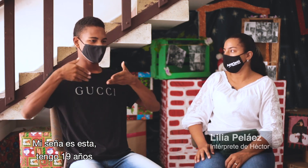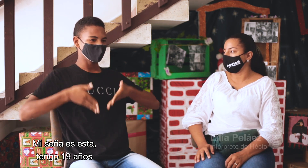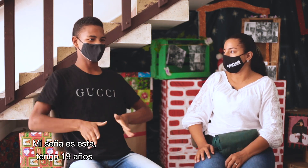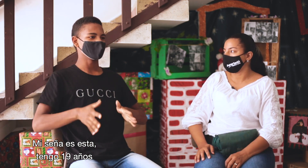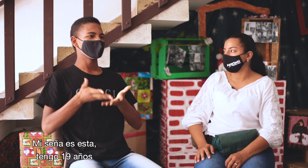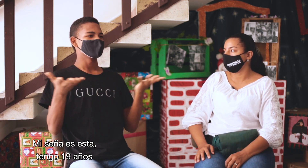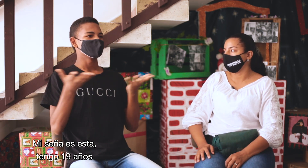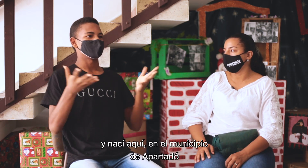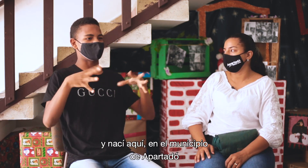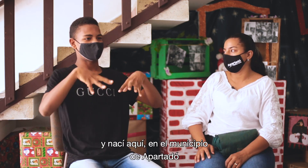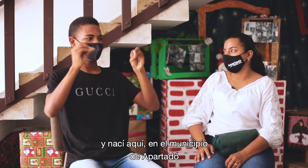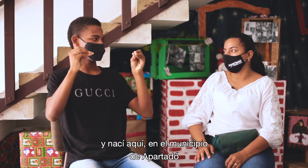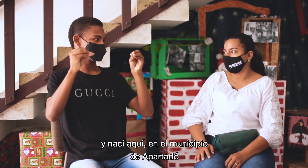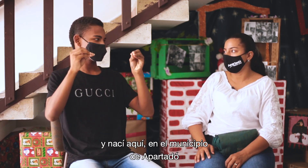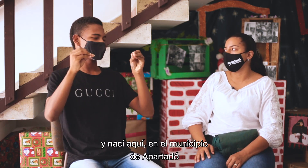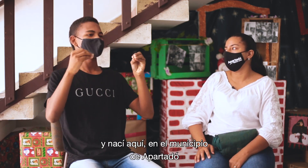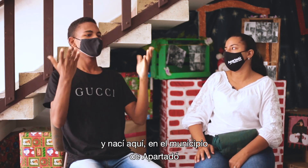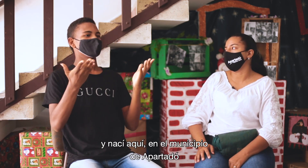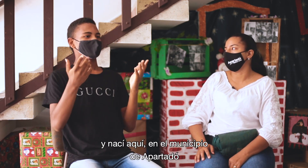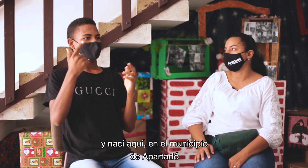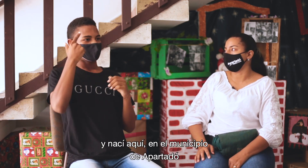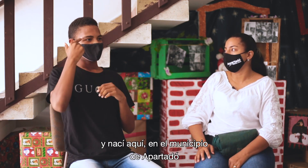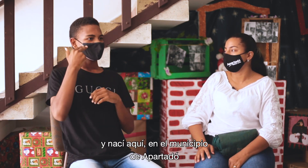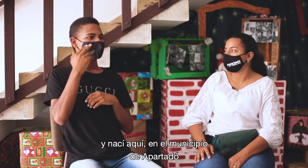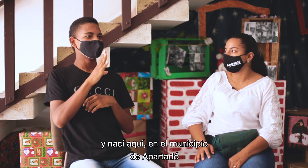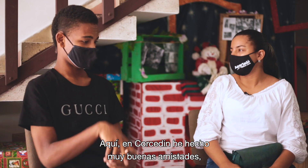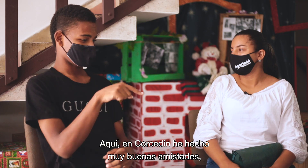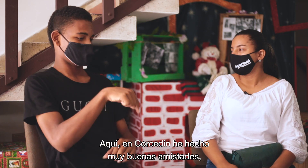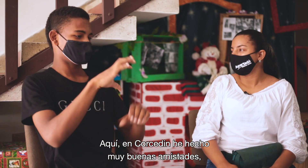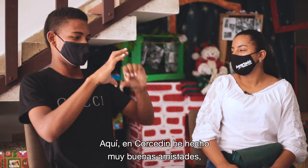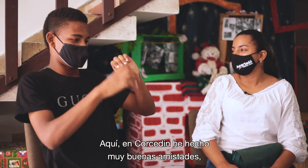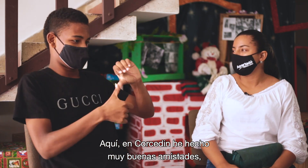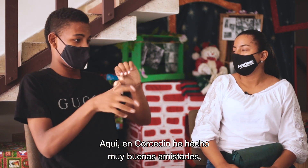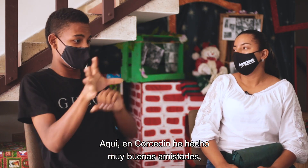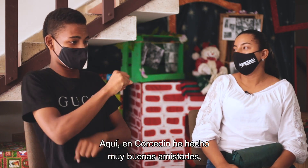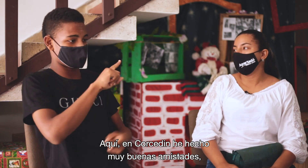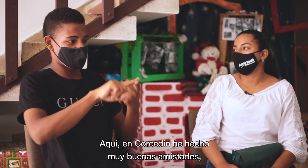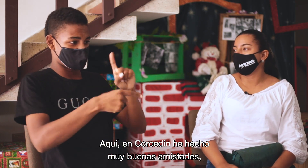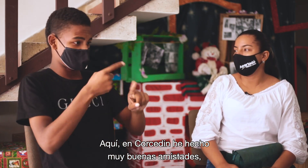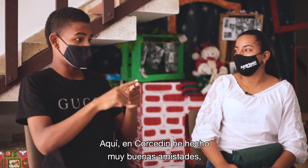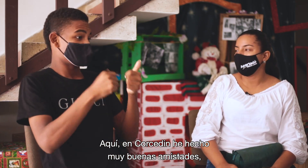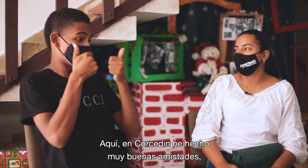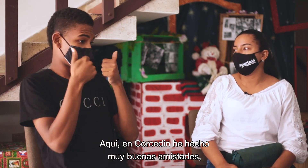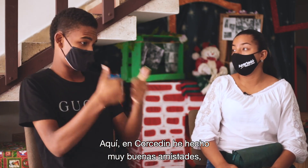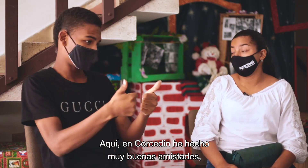años y nací aquí en el municipio de Apartado. Aquí en Corcedín, pues